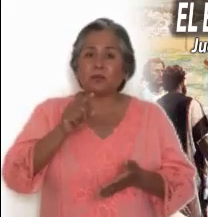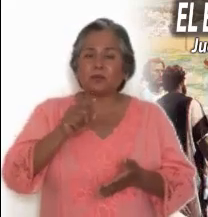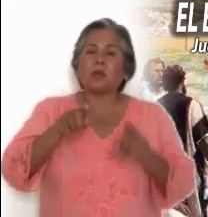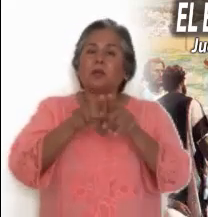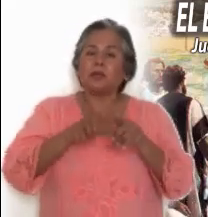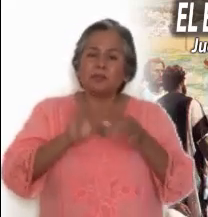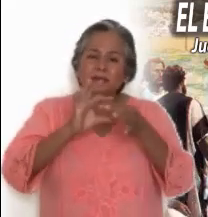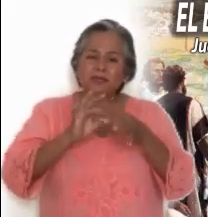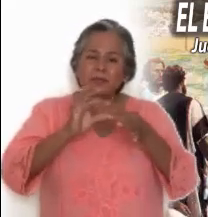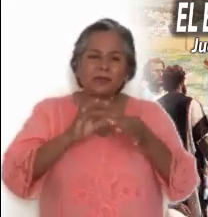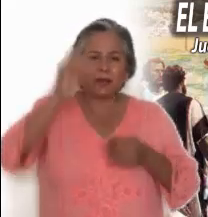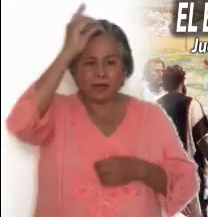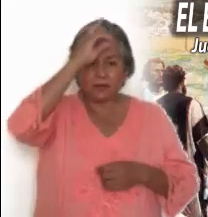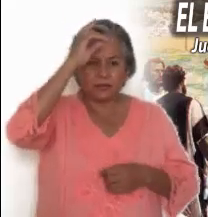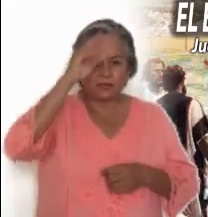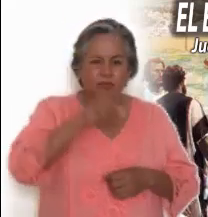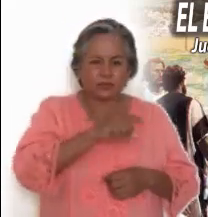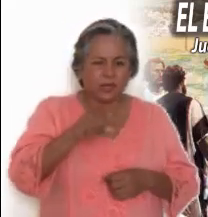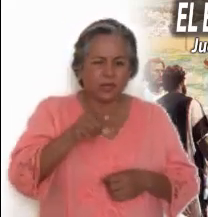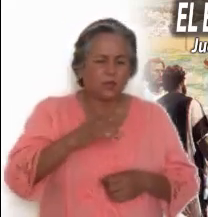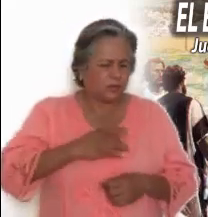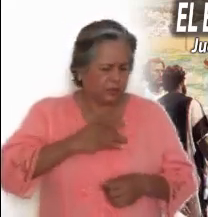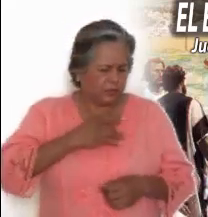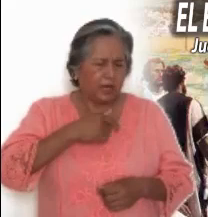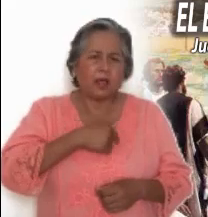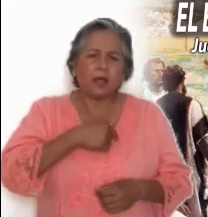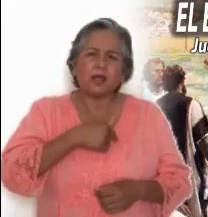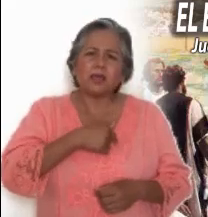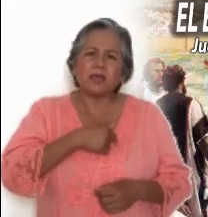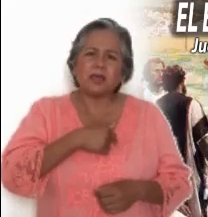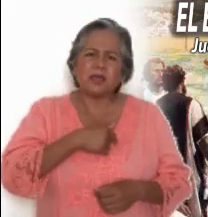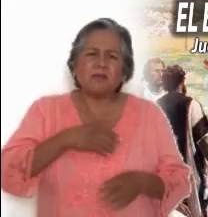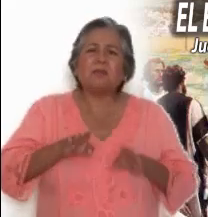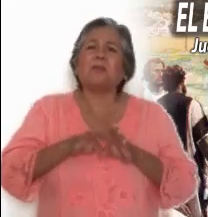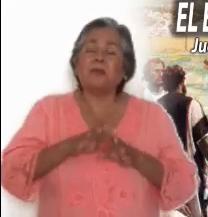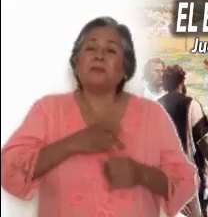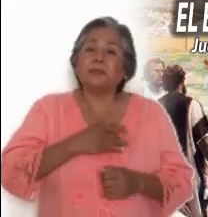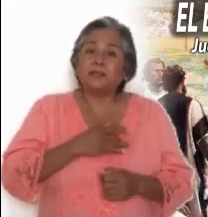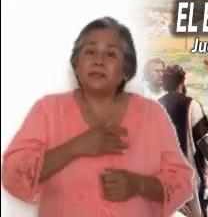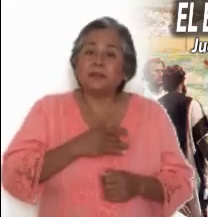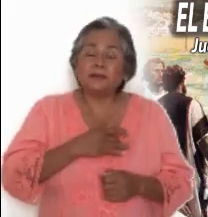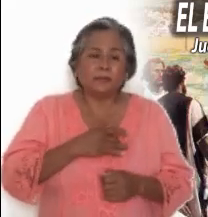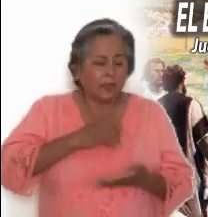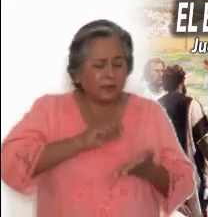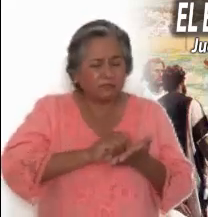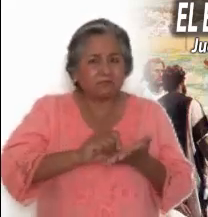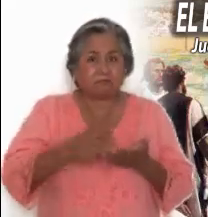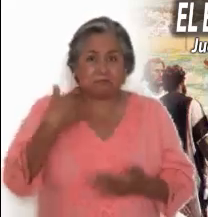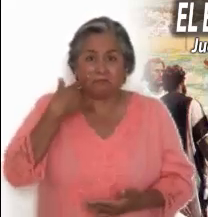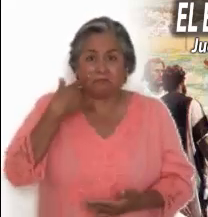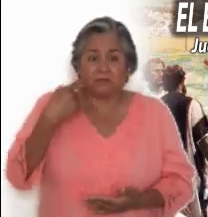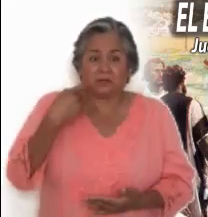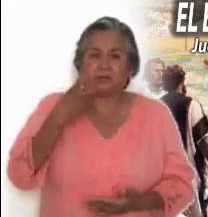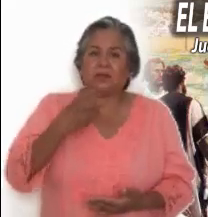prevaleciendo en el corazón de los discípulos. ¿Confusiones creadas con algún propósito?